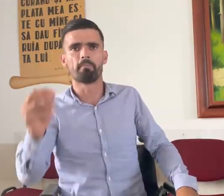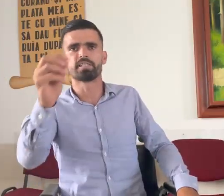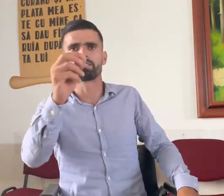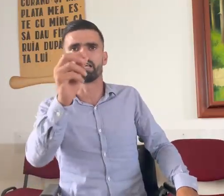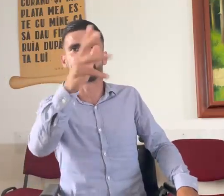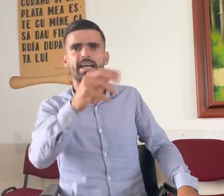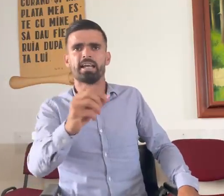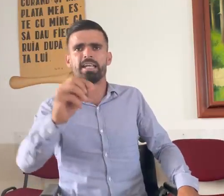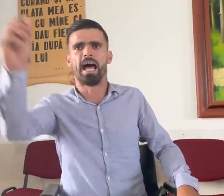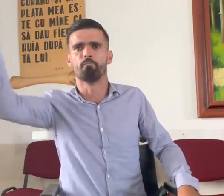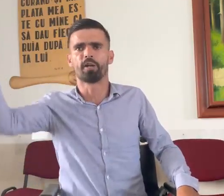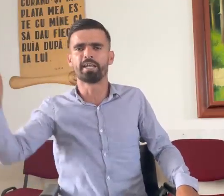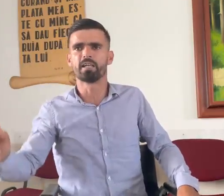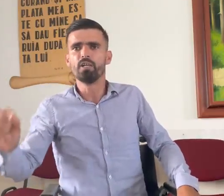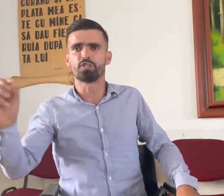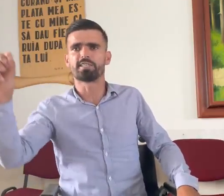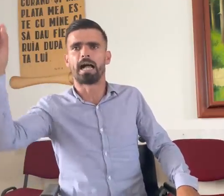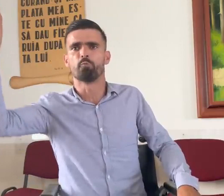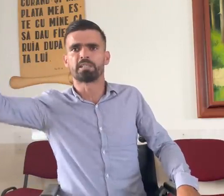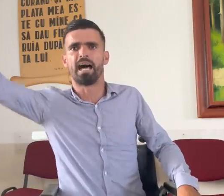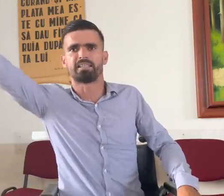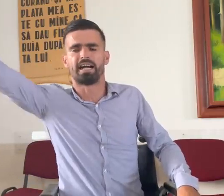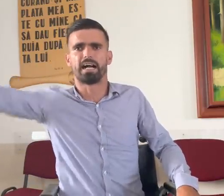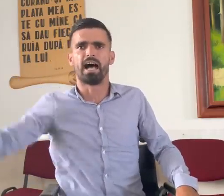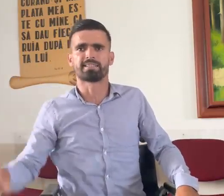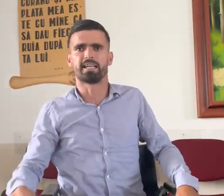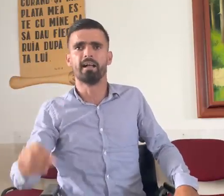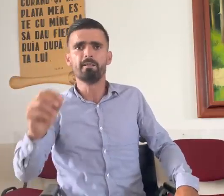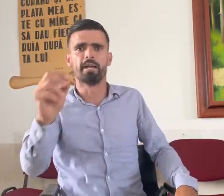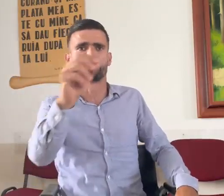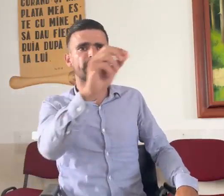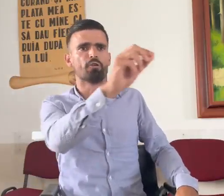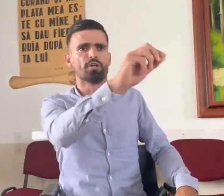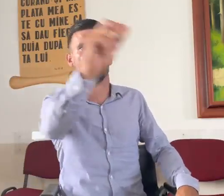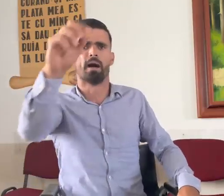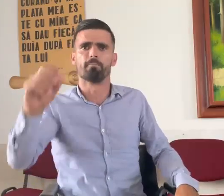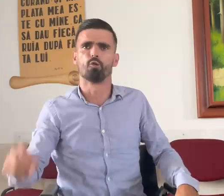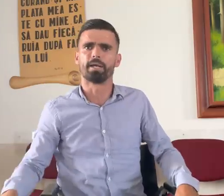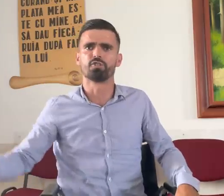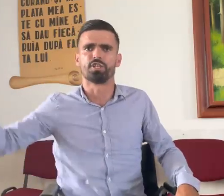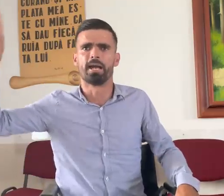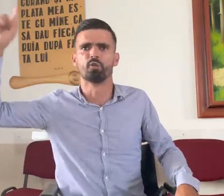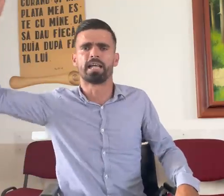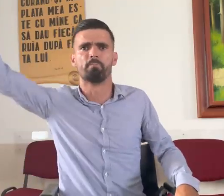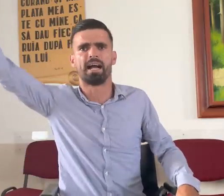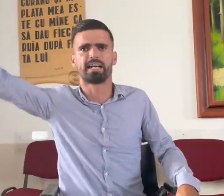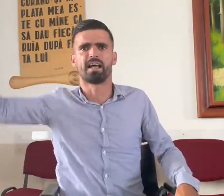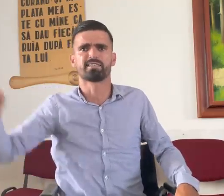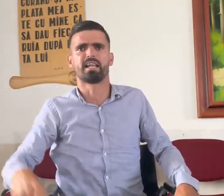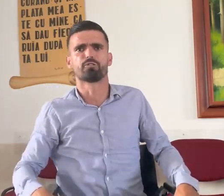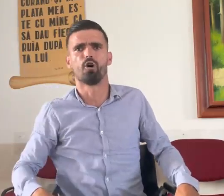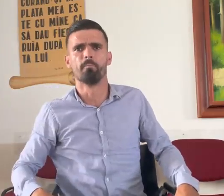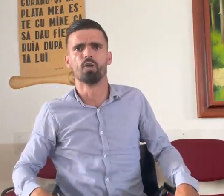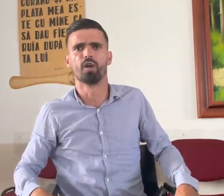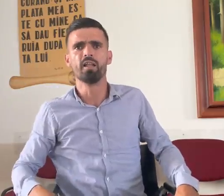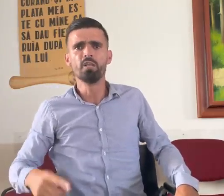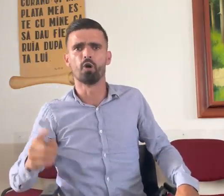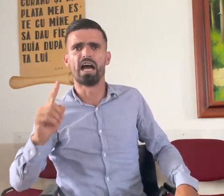Am zis către el, n-a murit, ci s-a mutat acasă, pentru că noi nu mai murim, ci ne mutăm acasă la Domnul. Noi